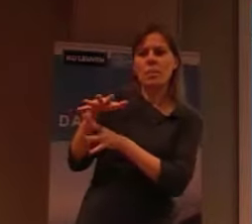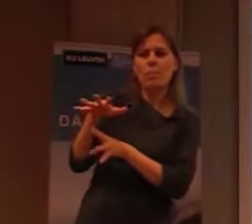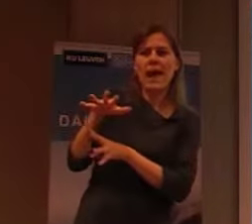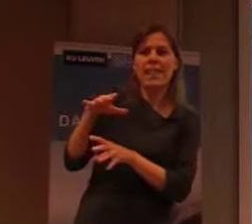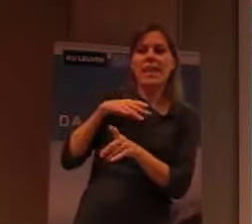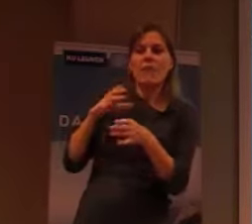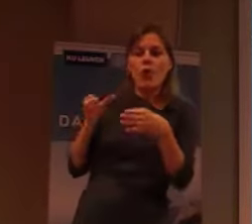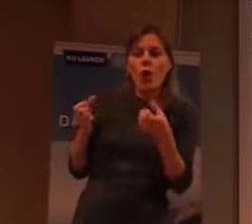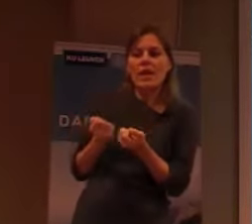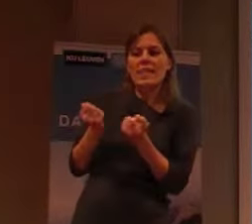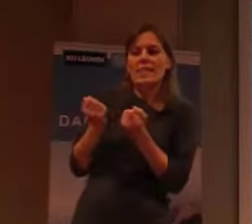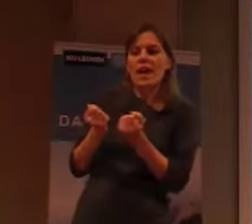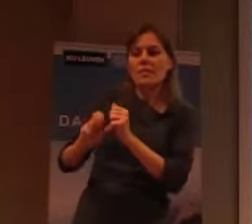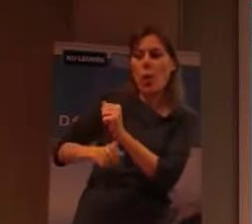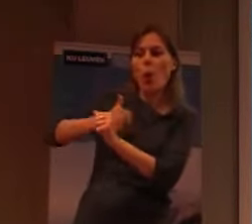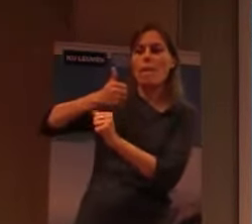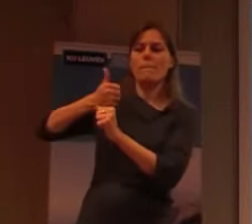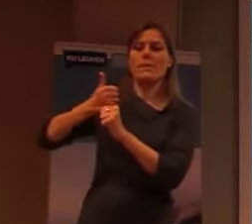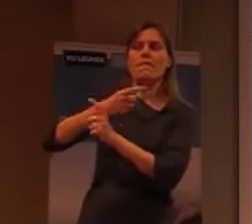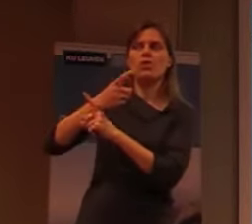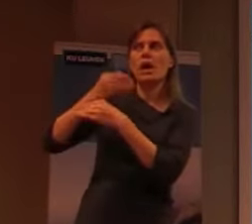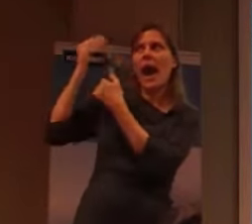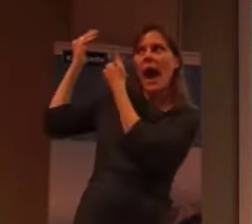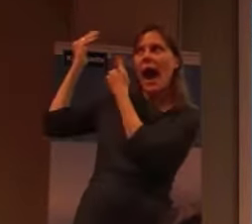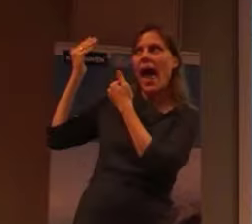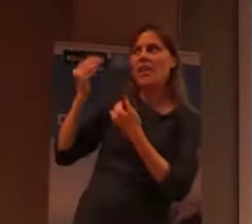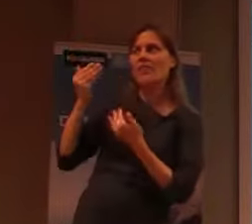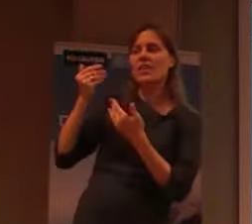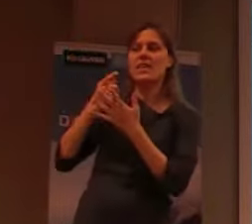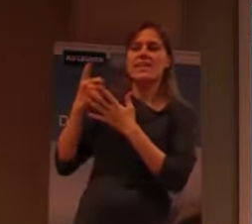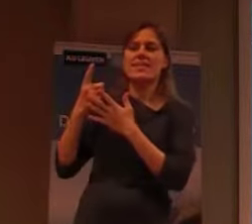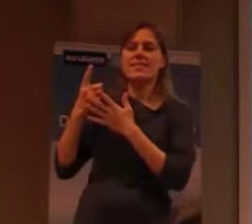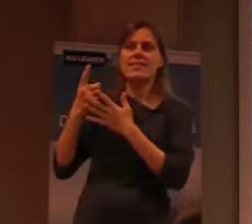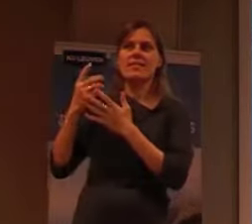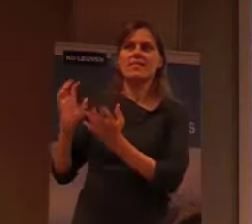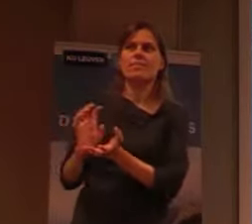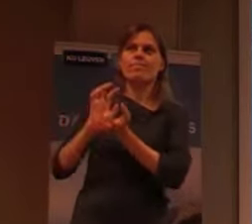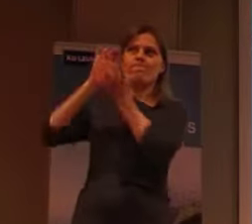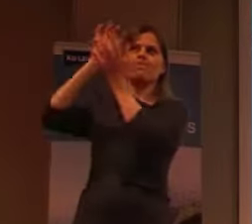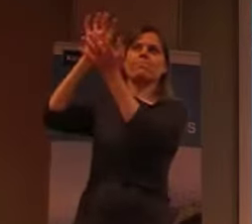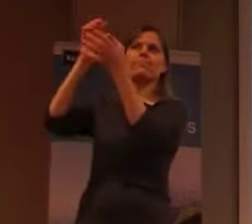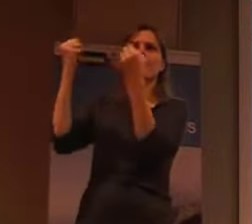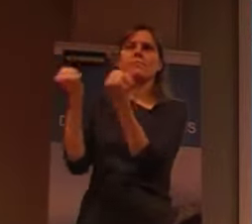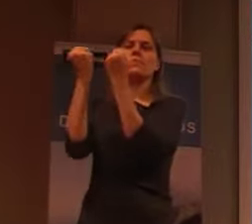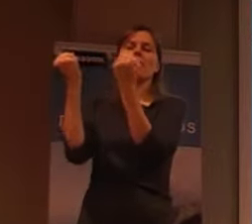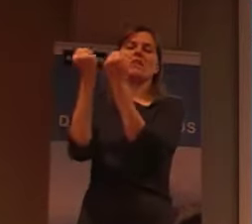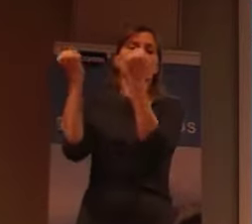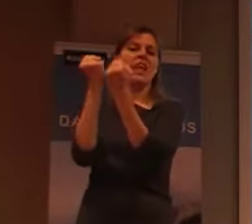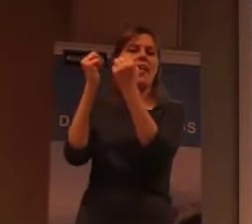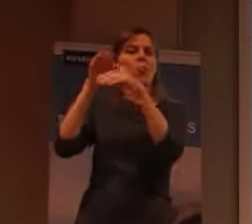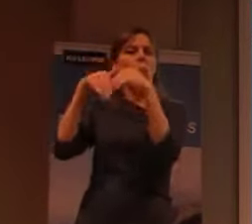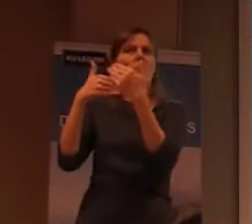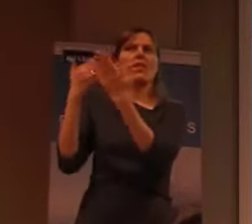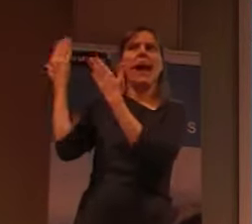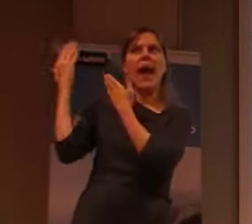om de erfenis hoog te houden. En toch regelmatige activiteiten daar rond